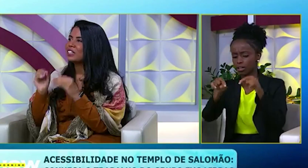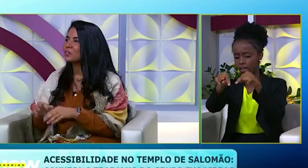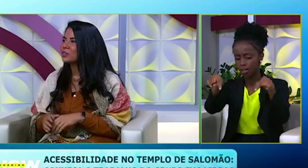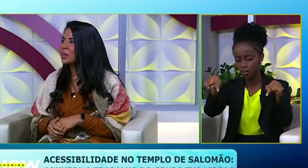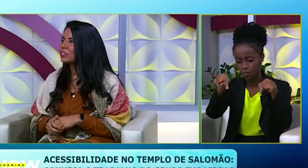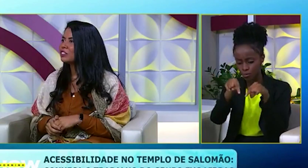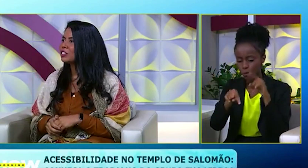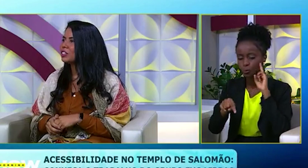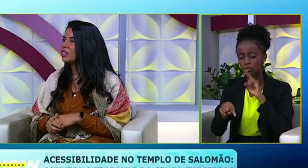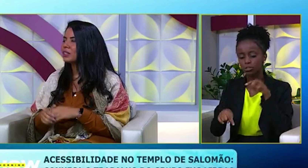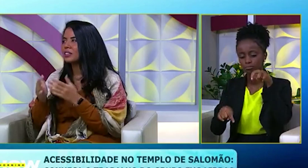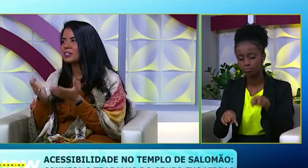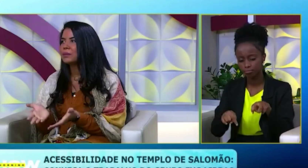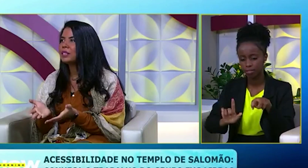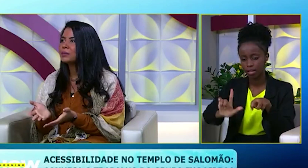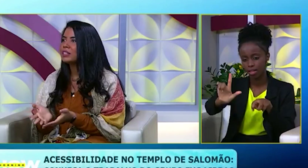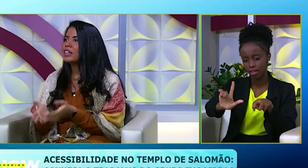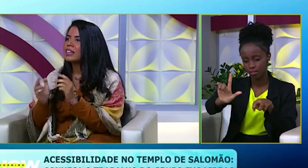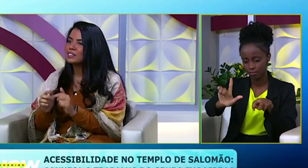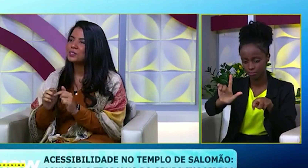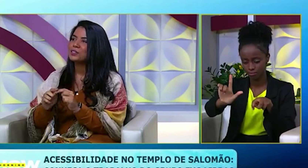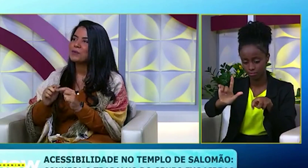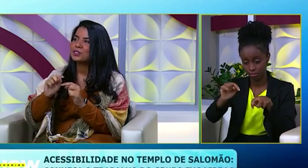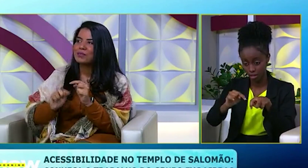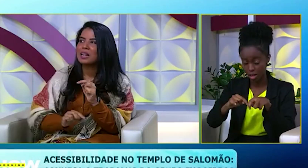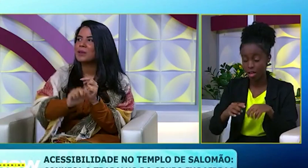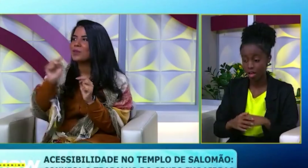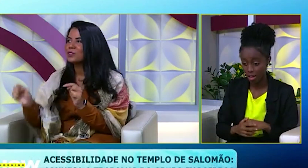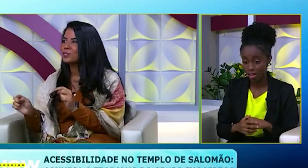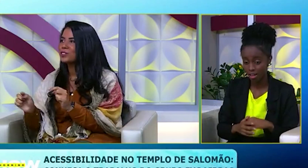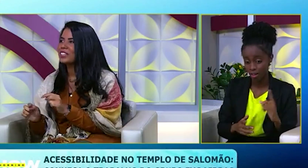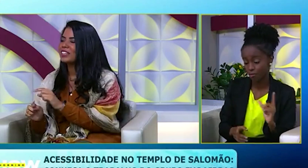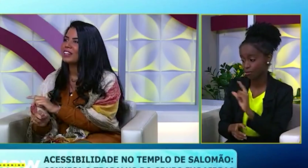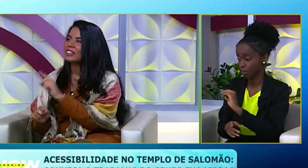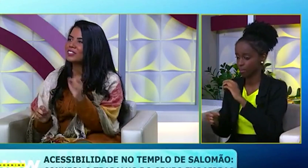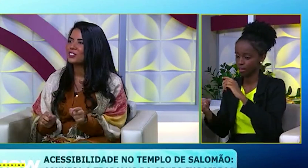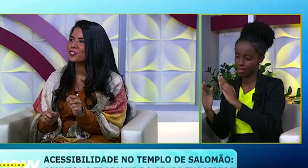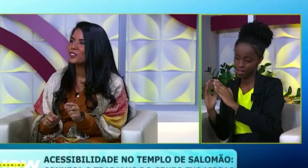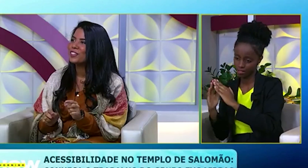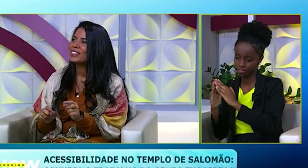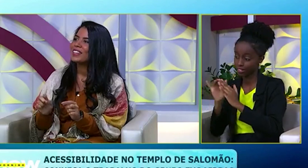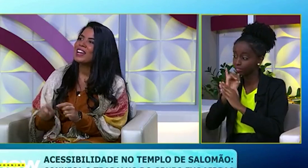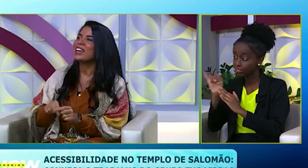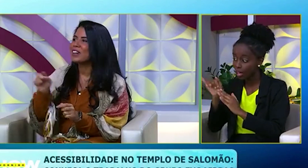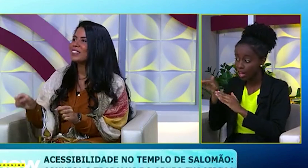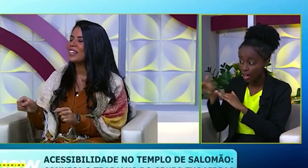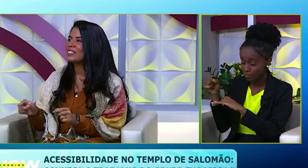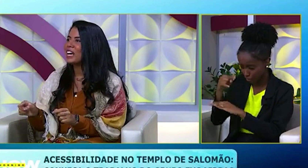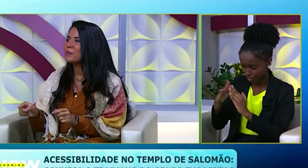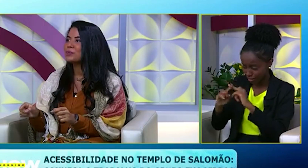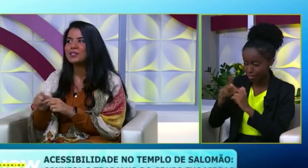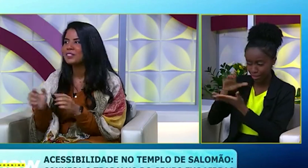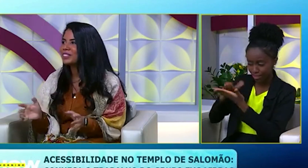colocou aquele surdo lá para assistir a reunião. E ela não sabe Libras. E esse surdo começou a falar para um outro surdo, se ele ir lá na igreja de Tu, vai